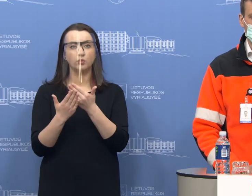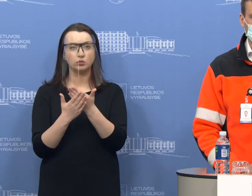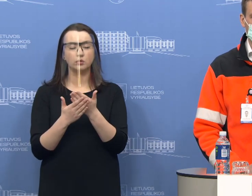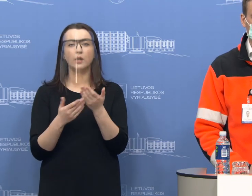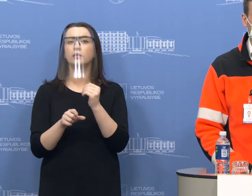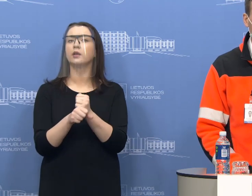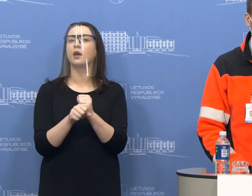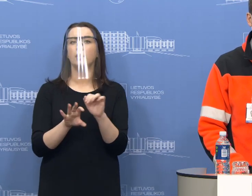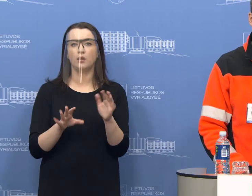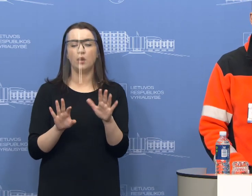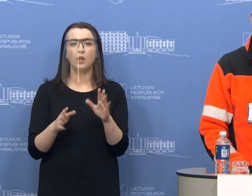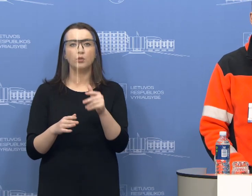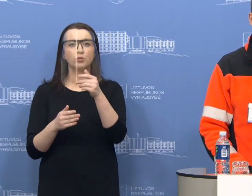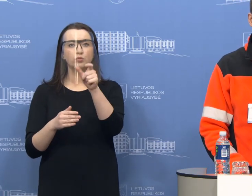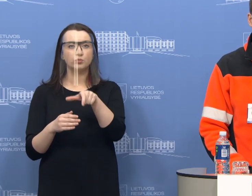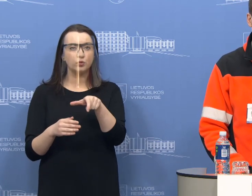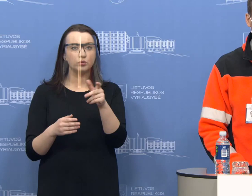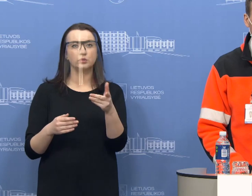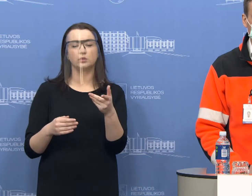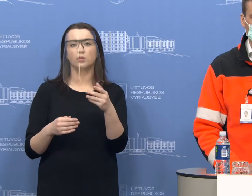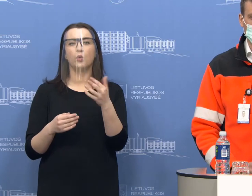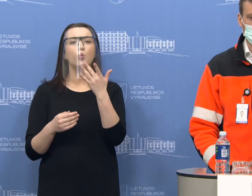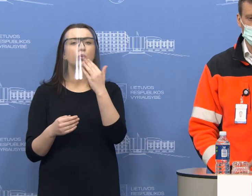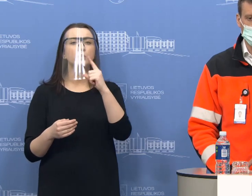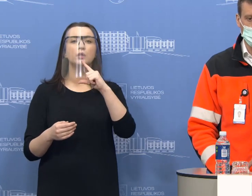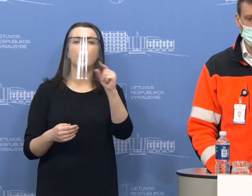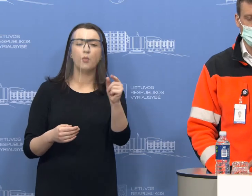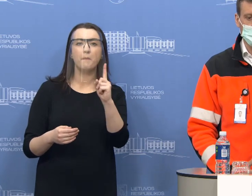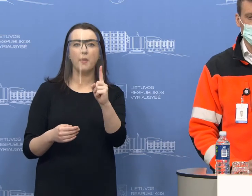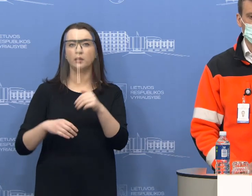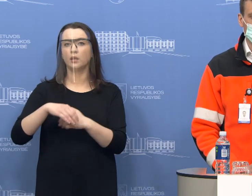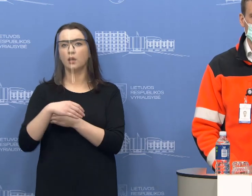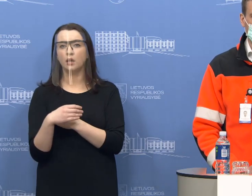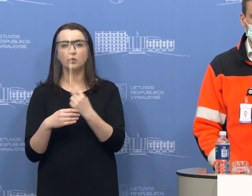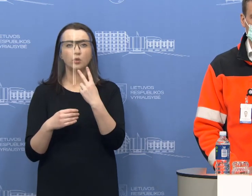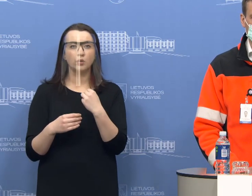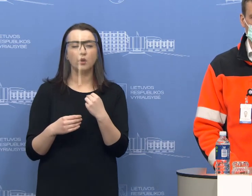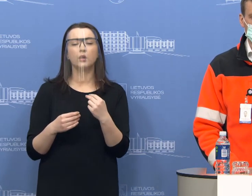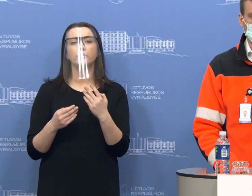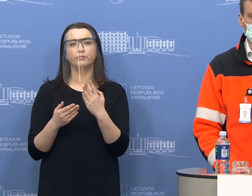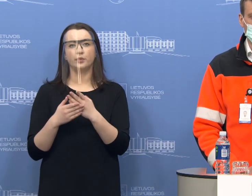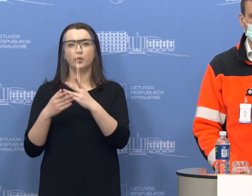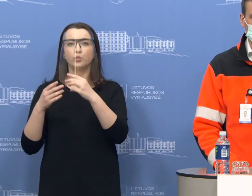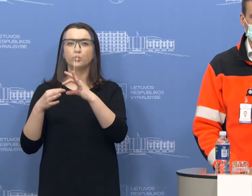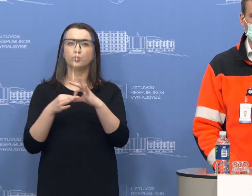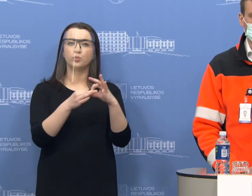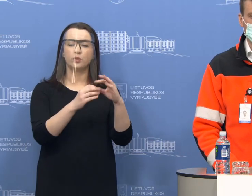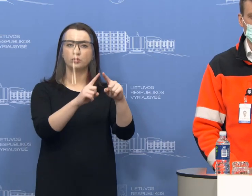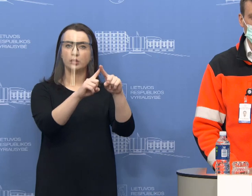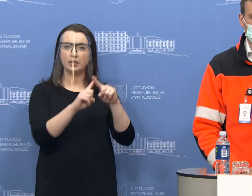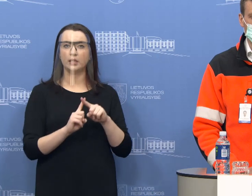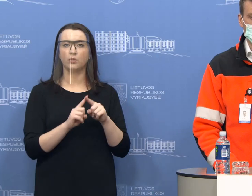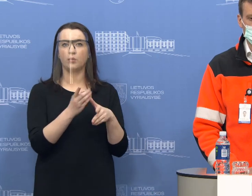tokiais atvejais, kada žmogus netitinka epidemiologinių kriterijų, bet turi klinikinius simptomus, visuomet peringia žmogus į greitosius